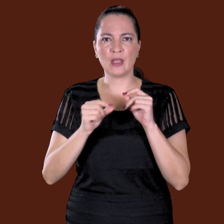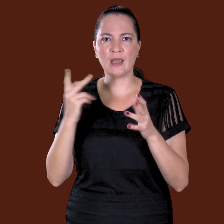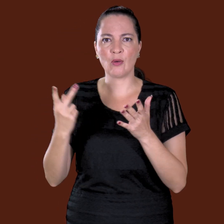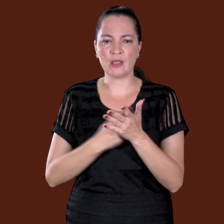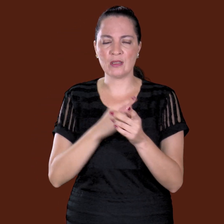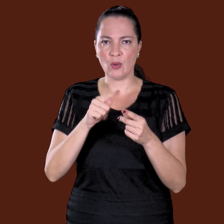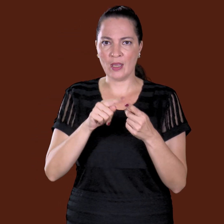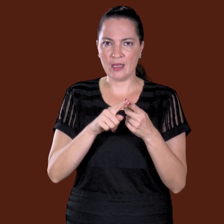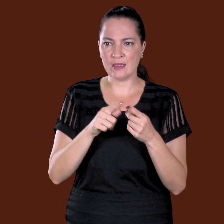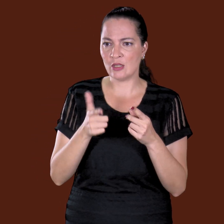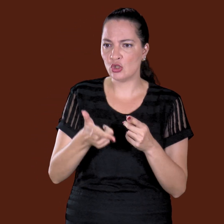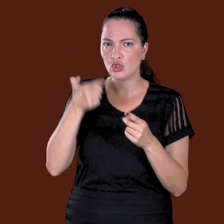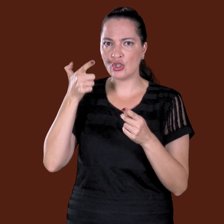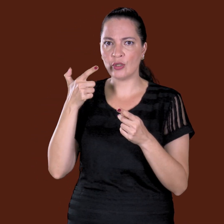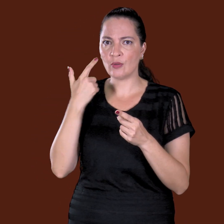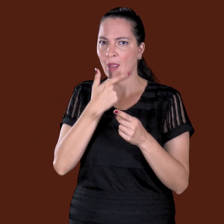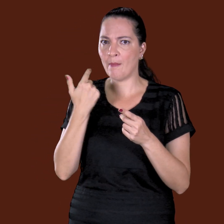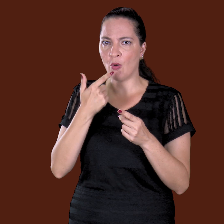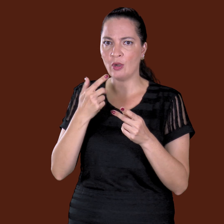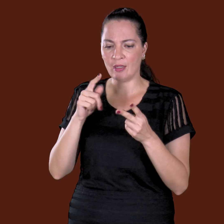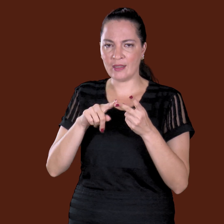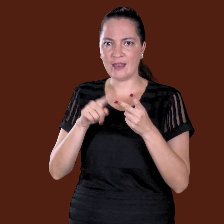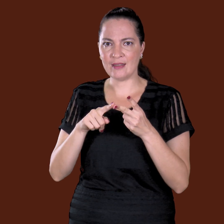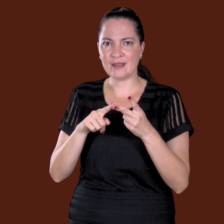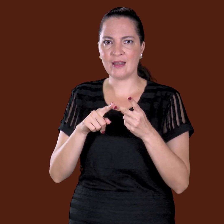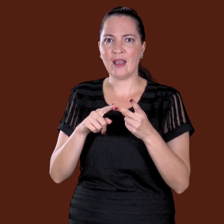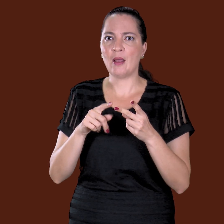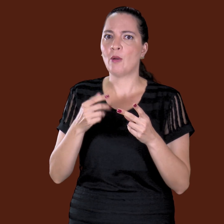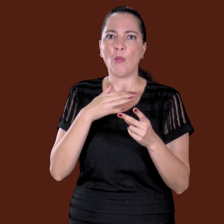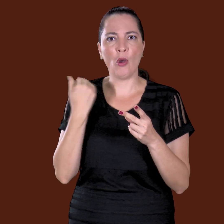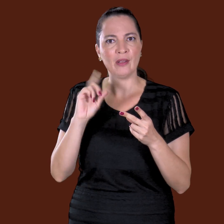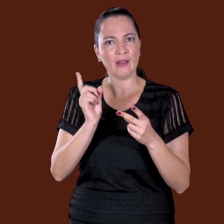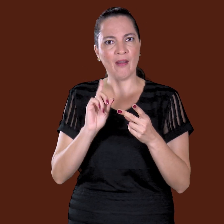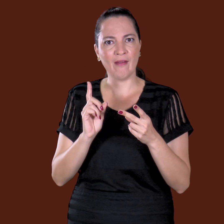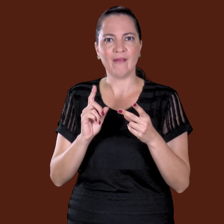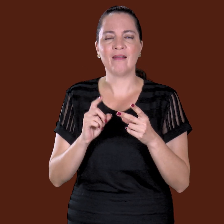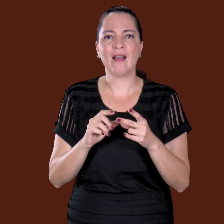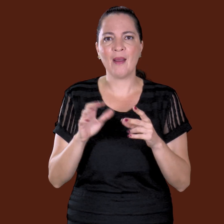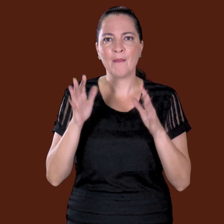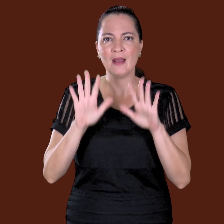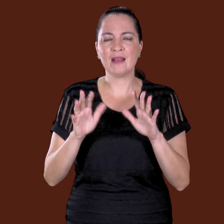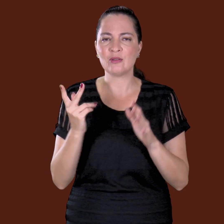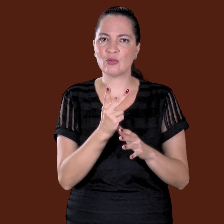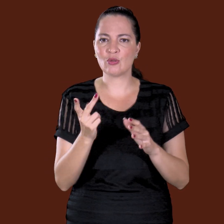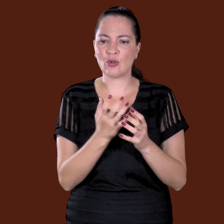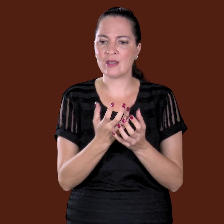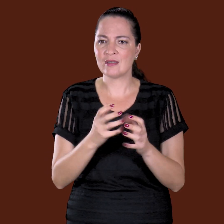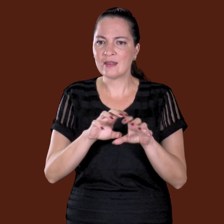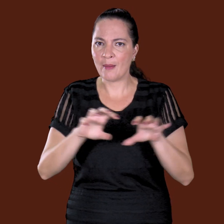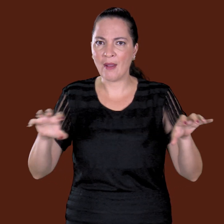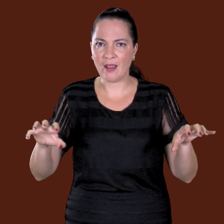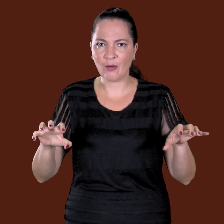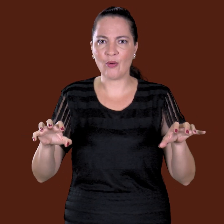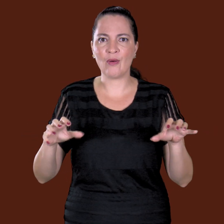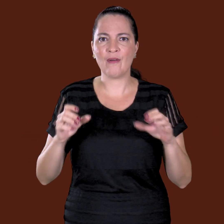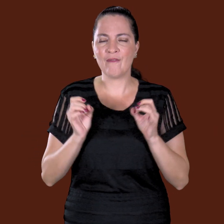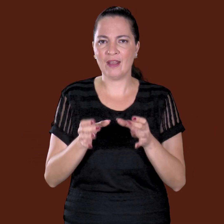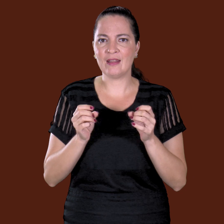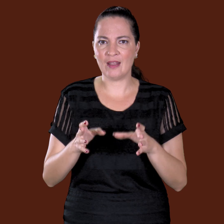boca do outro. Não morreu, os dois separou, vendeu, era de divisão de cerca, né? Não tinha